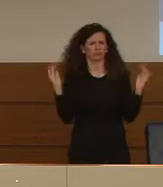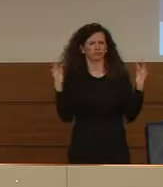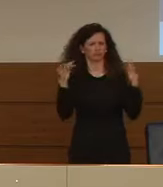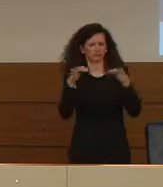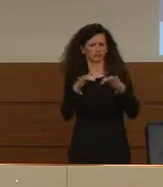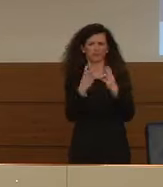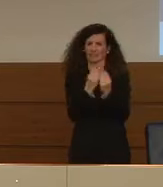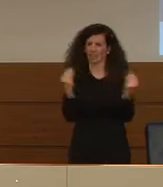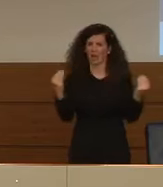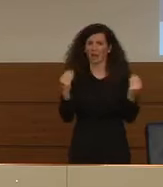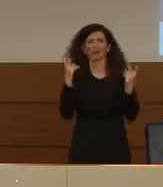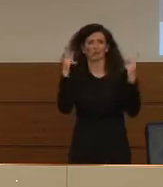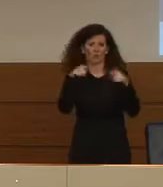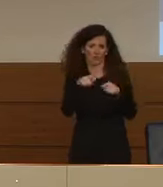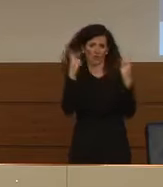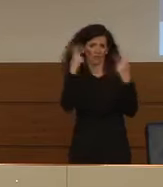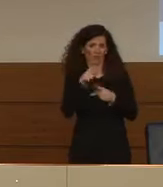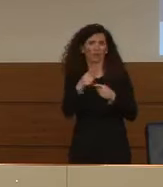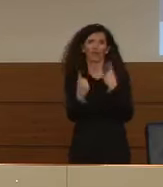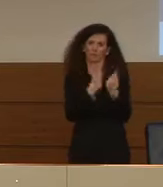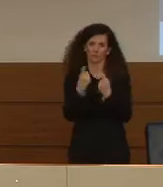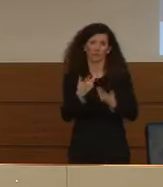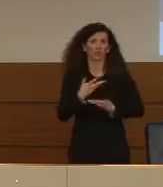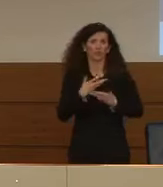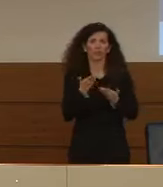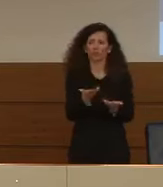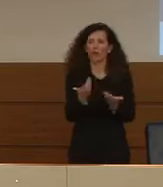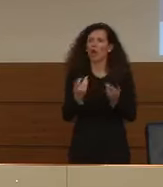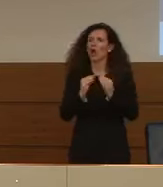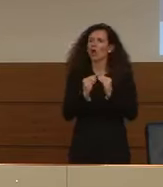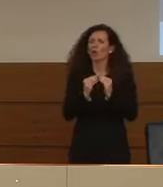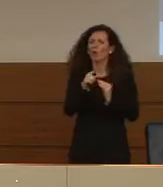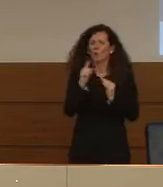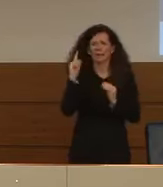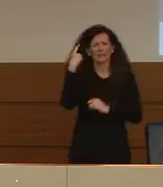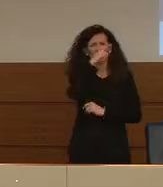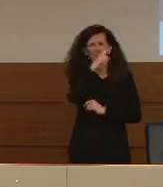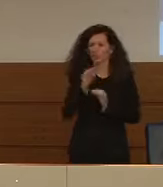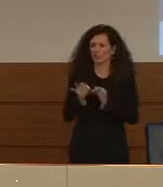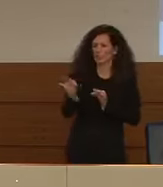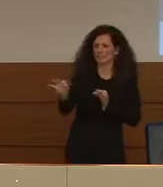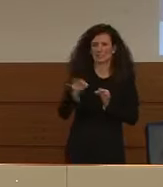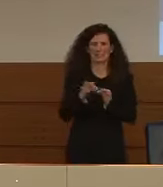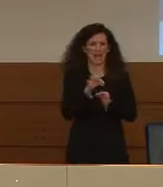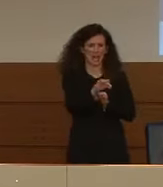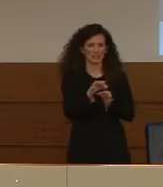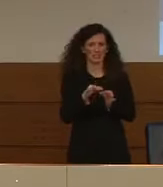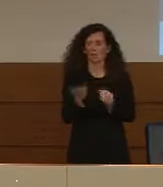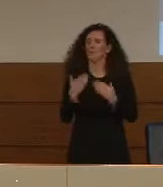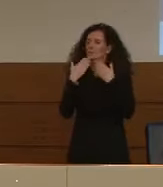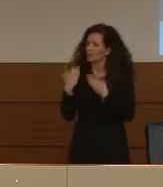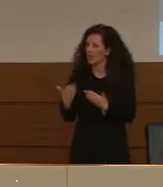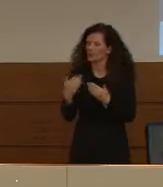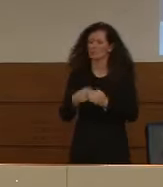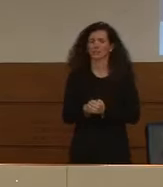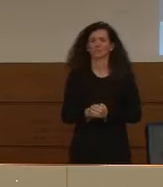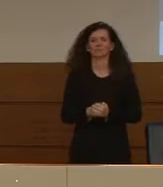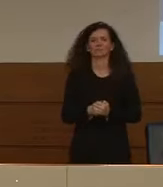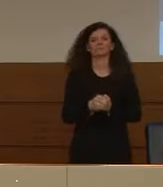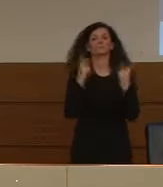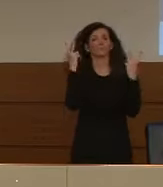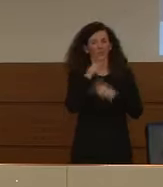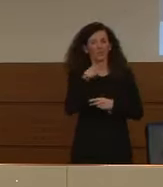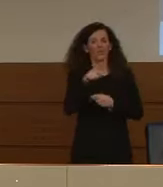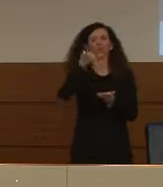realtà e quindi viene anche difficile mantenere anche semplicemente le distanze di sicurezza. Beh, sicuramente l